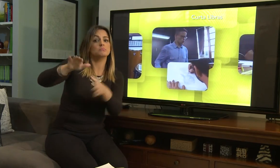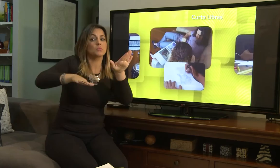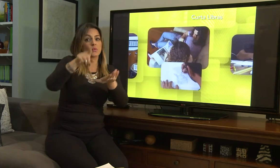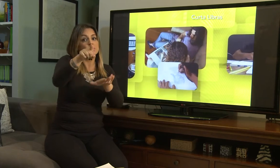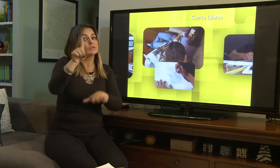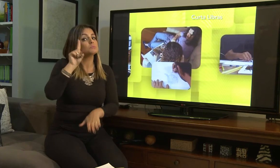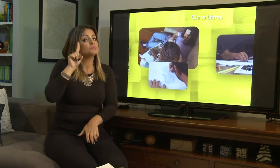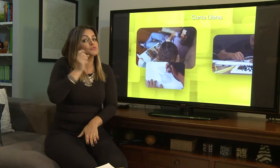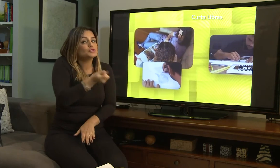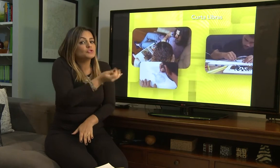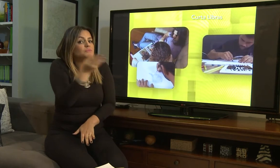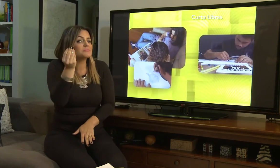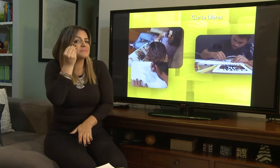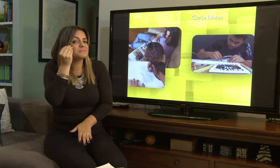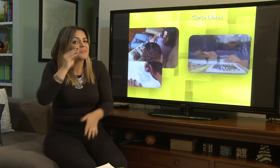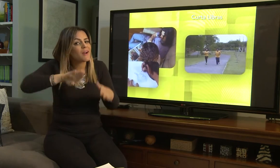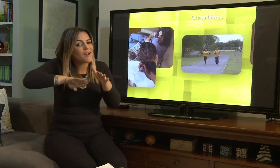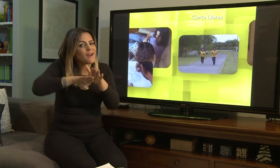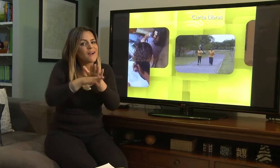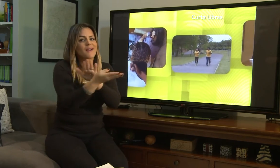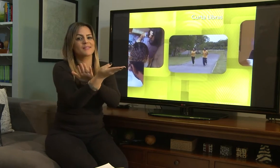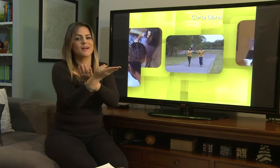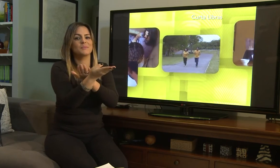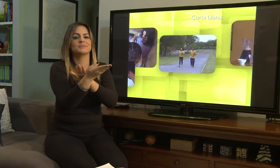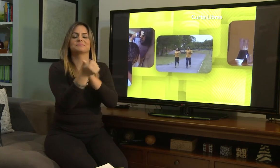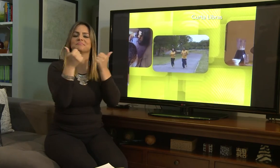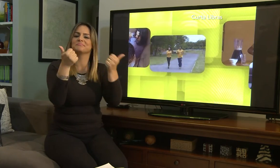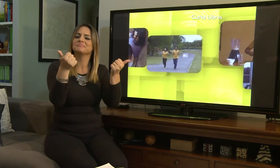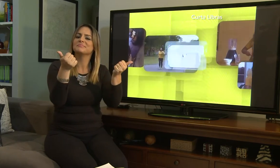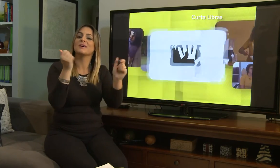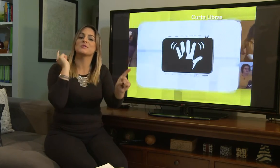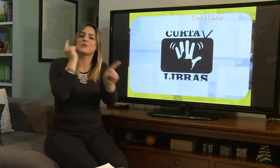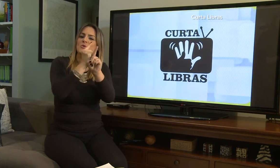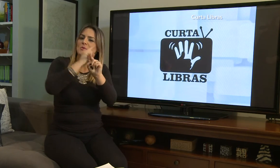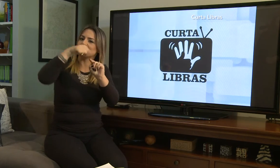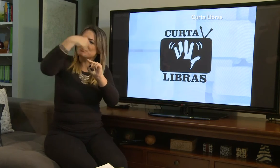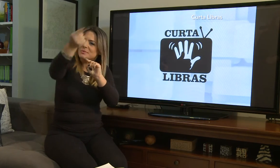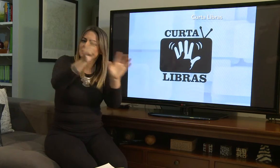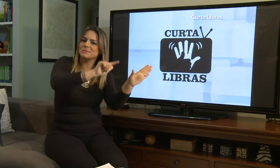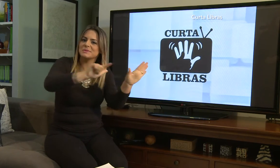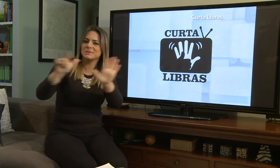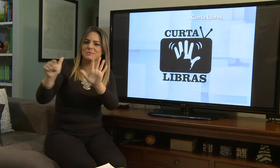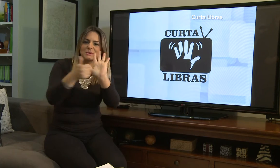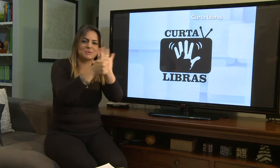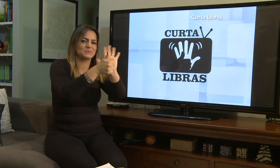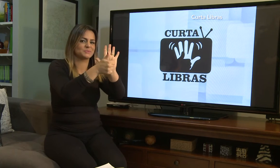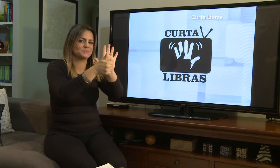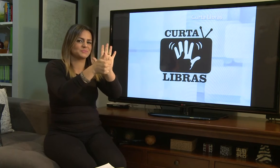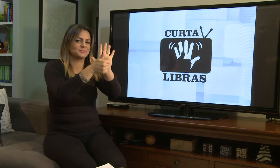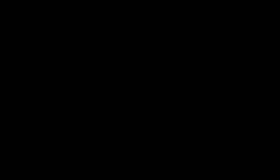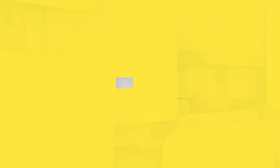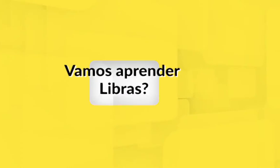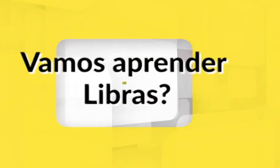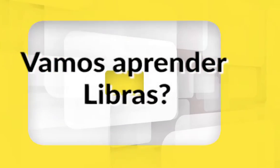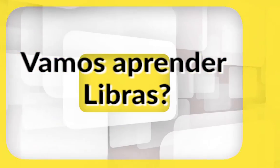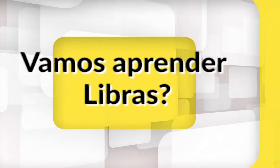Quem sabe você também pode tentar essa prática em seu cotidiano? Até a semana que vem, no Curta Libras. Vamos aprender